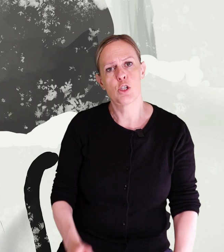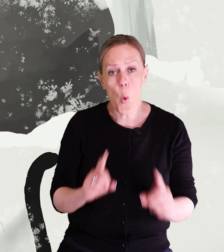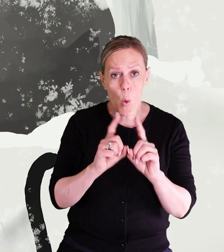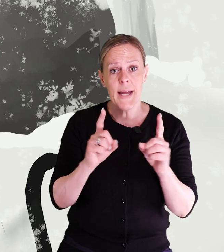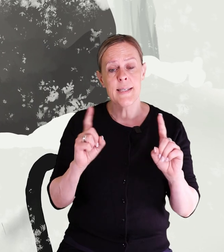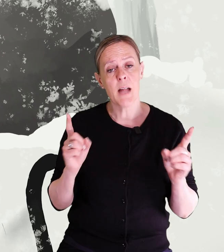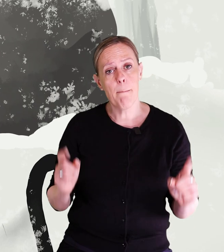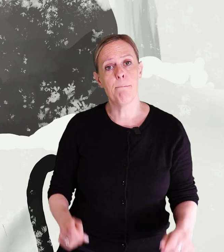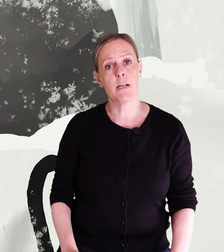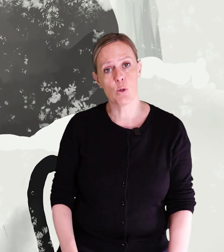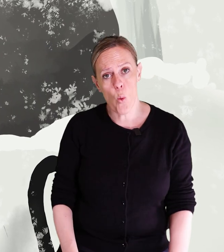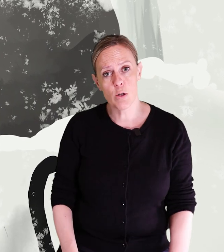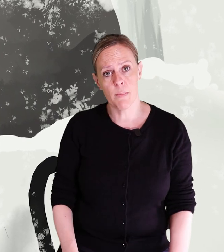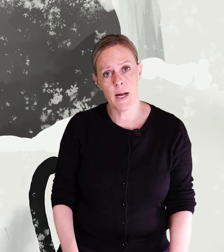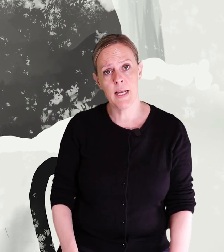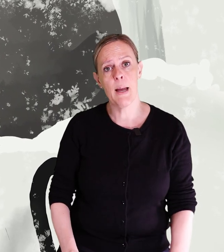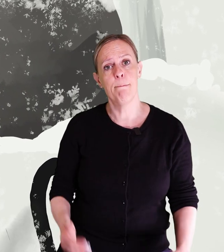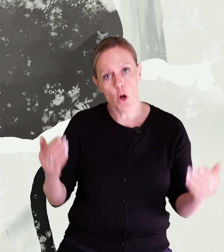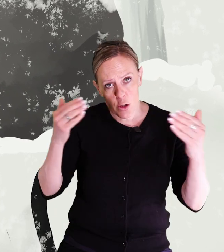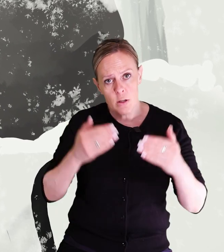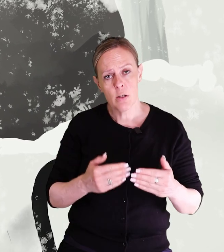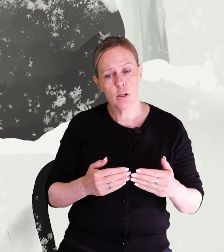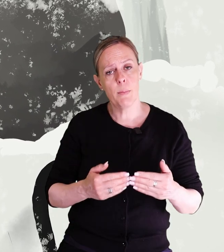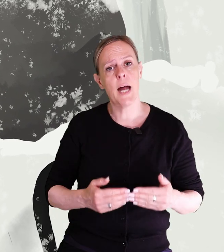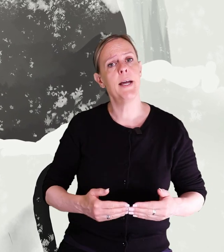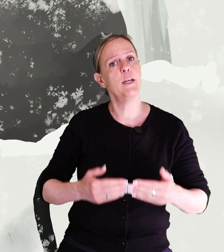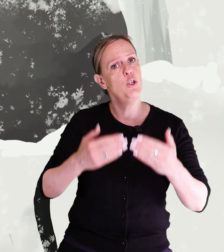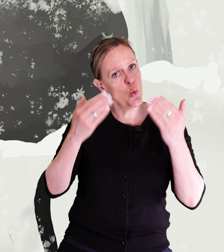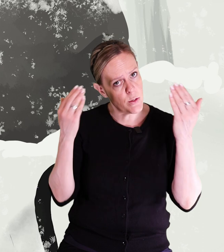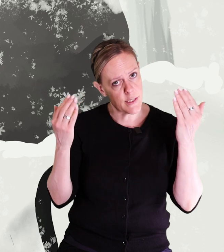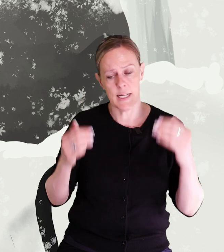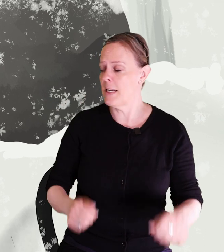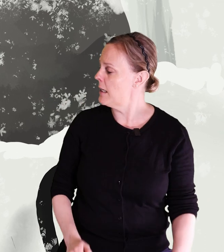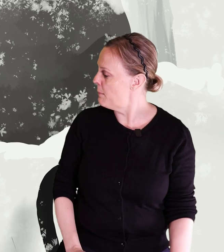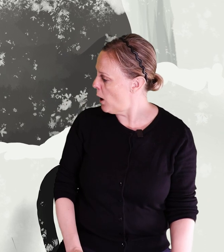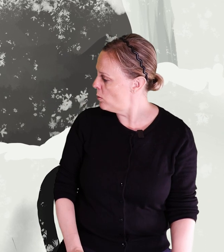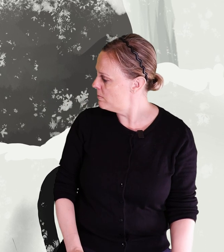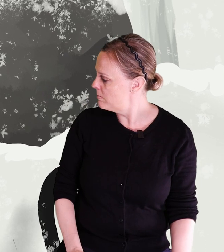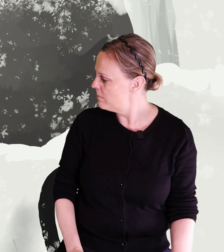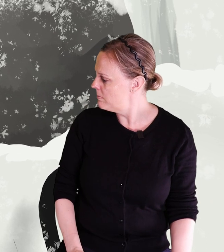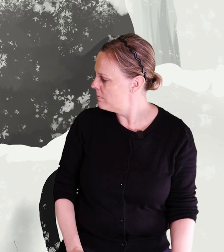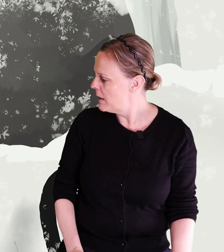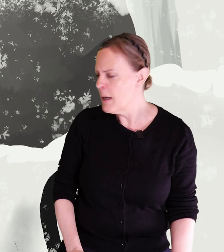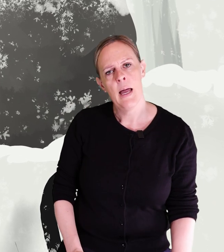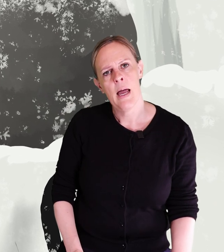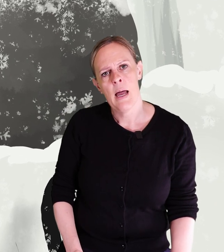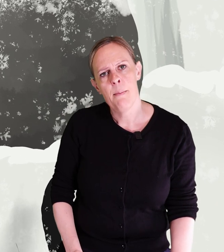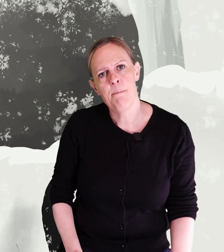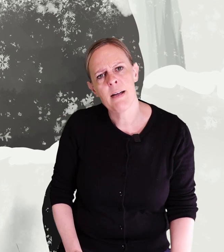Skogen är samma skog som när det är mörkt som när det är ljust, säger lilla Miao. Men